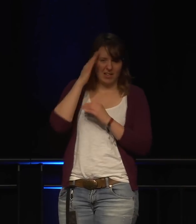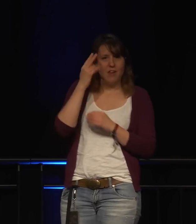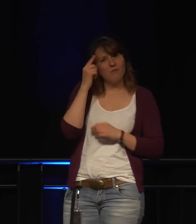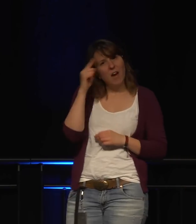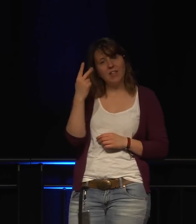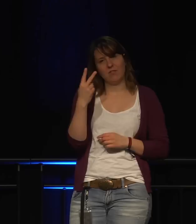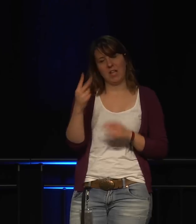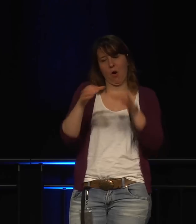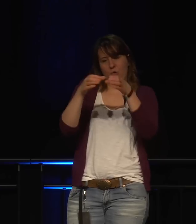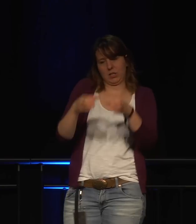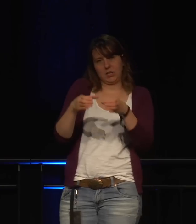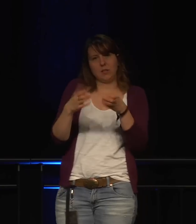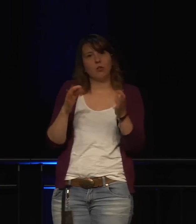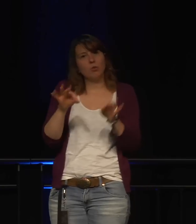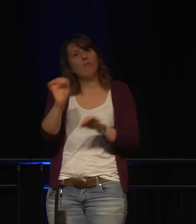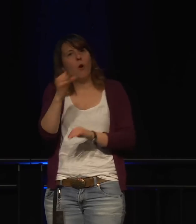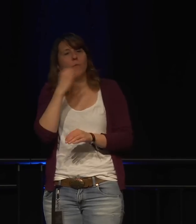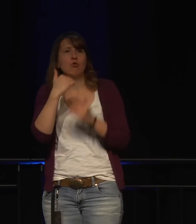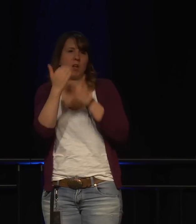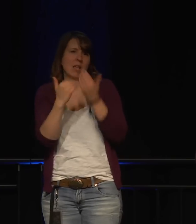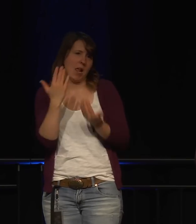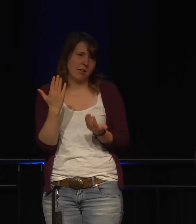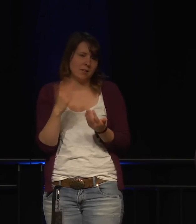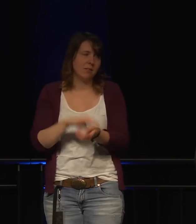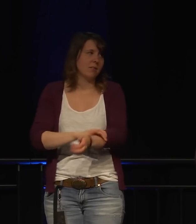gesehen. Warum möchte ich darüber reden?